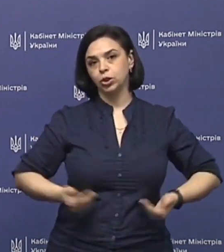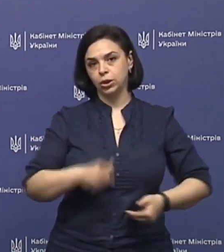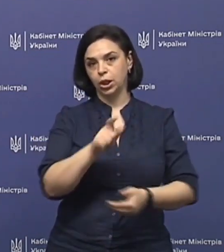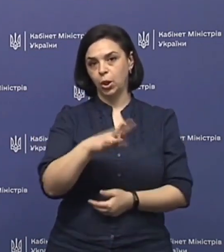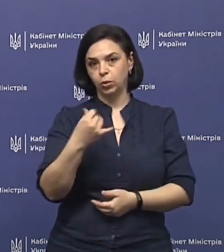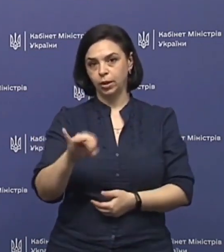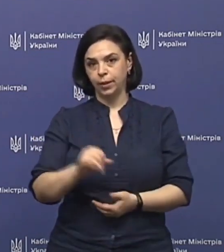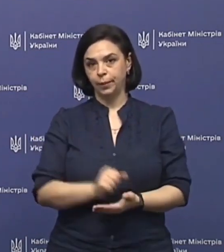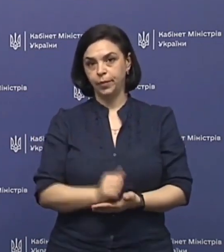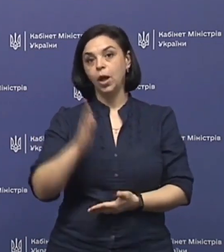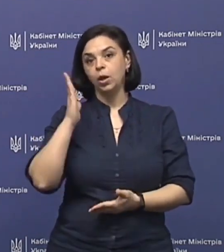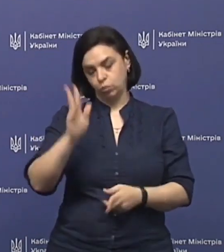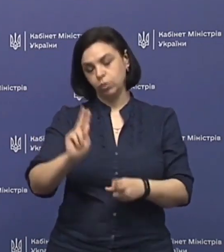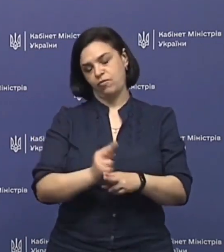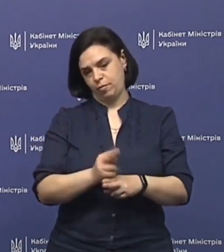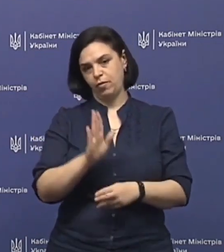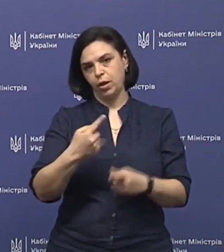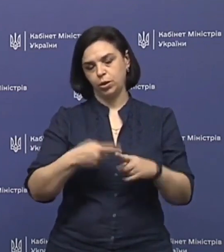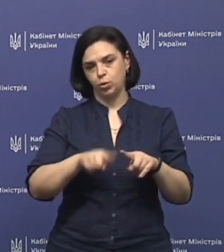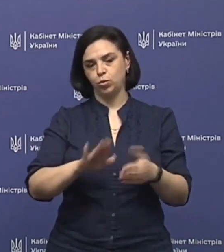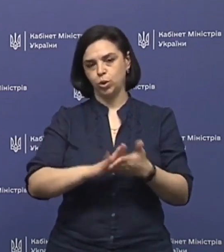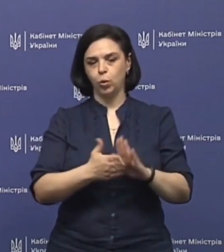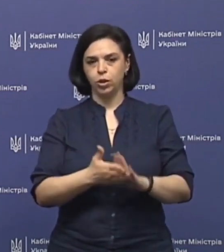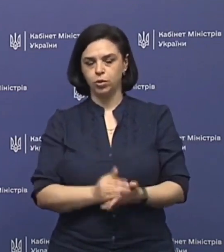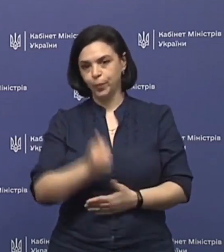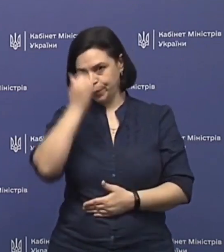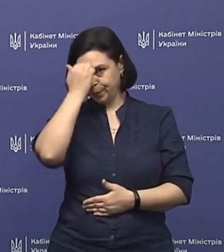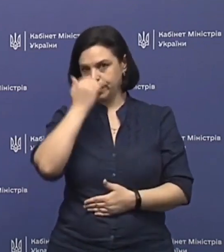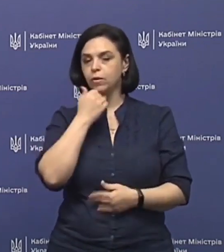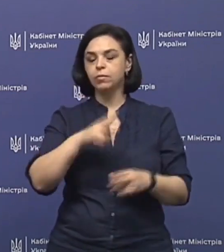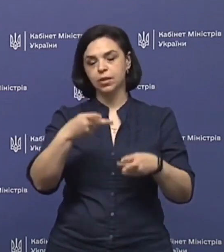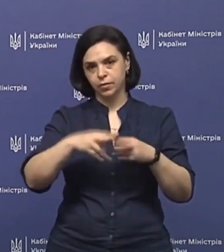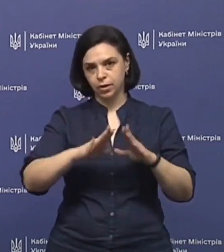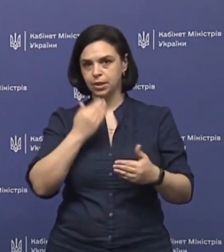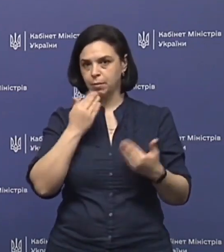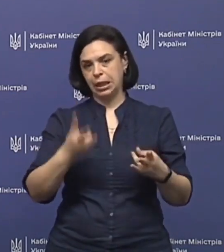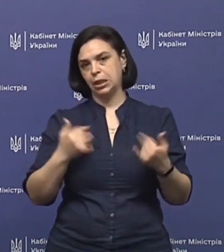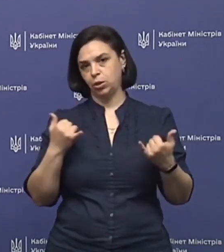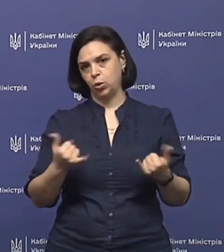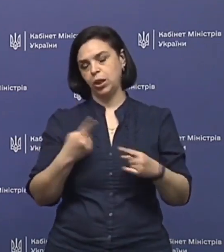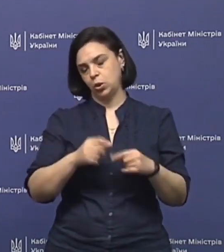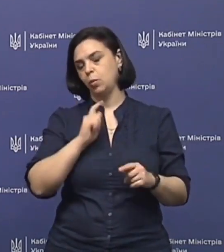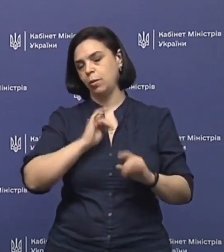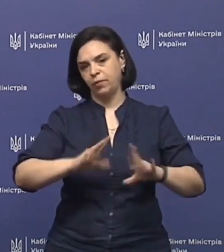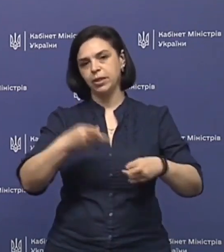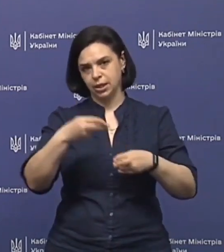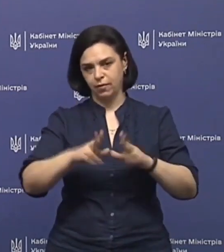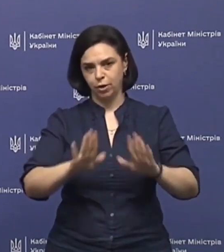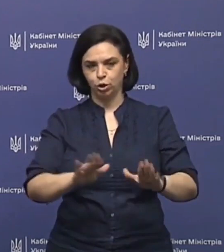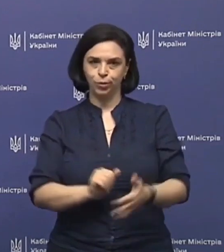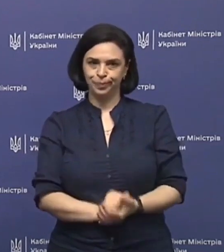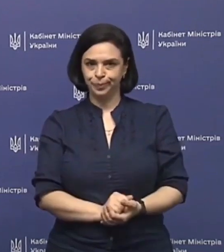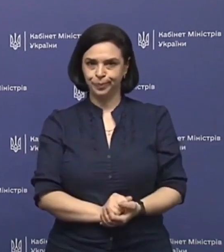людей. Будемо поправляти цю ситуацію. Дякуємо. Це всі запитання на сьогодні. На цьому прифінг завершимо.